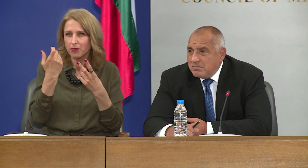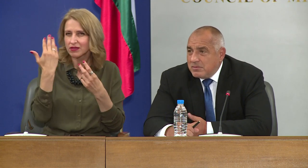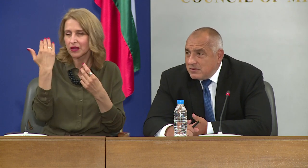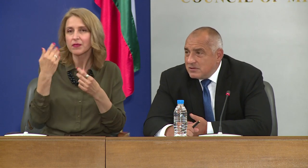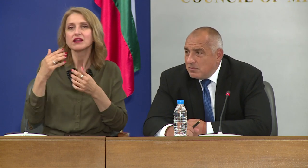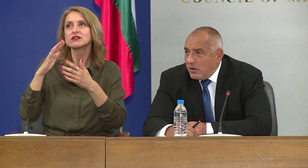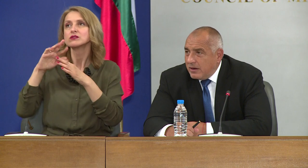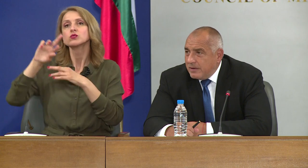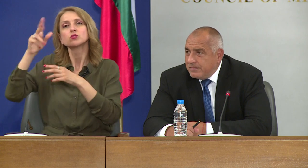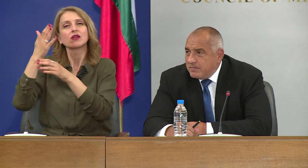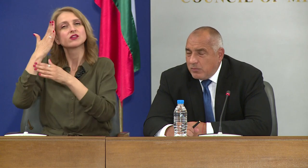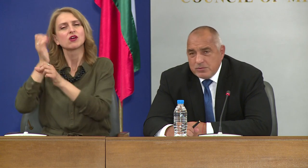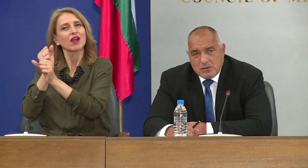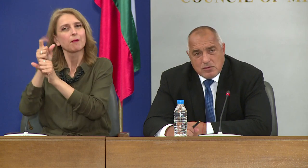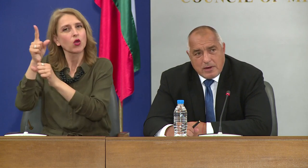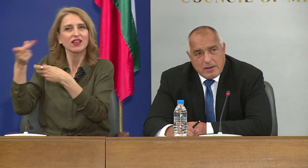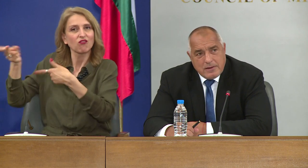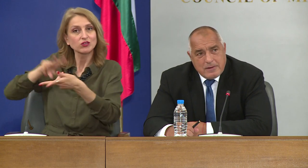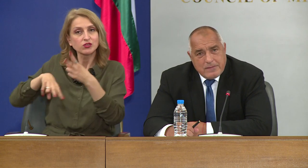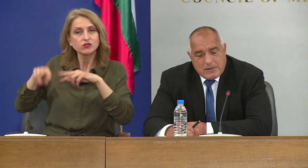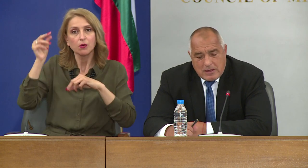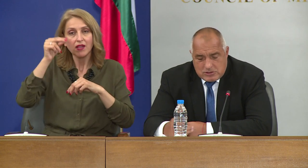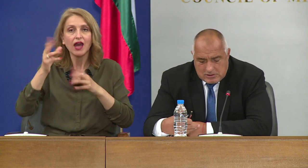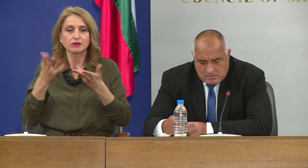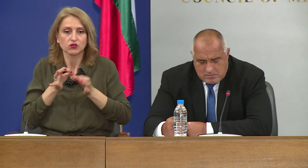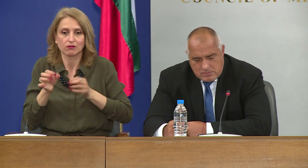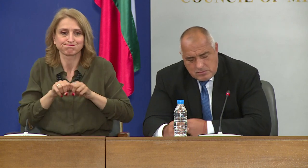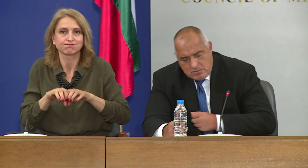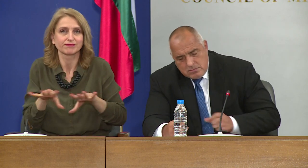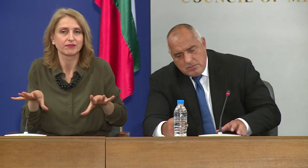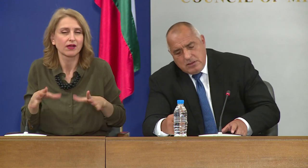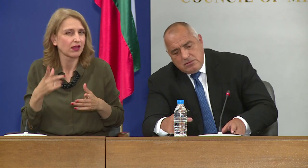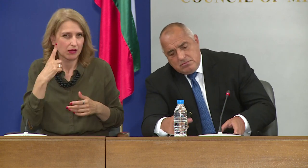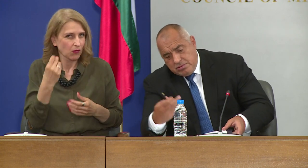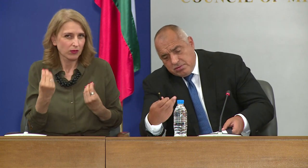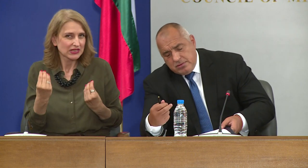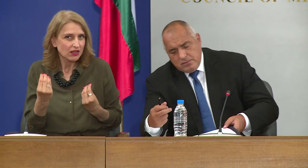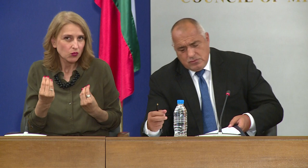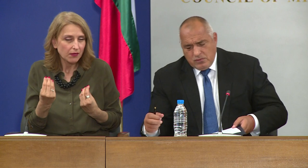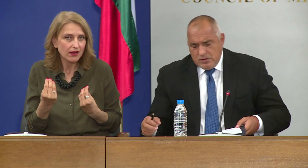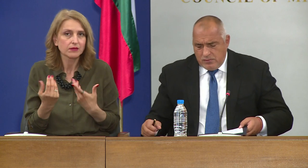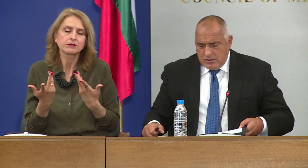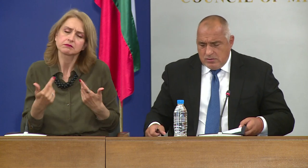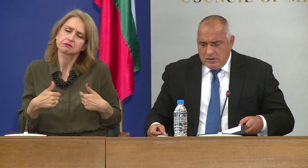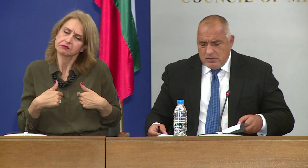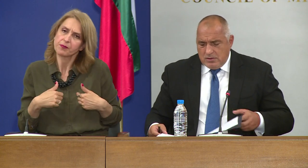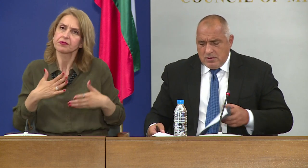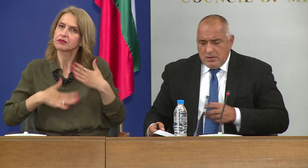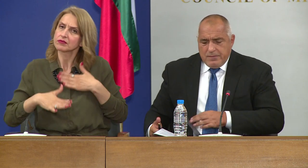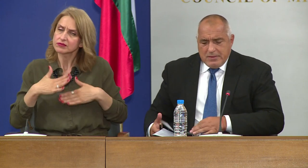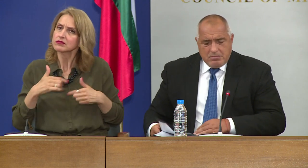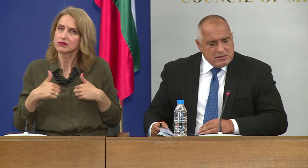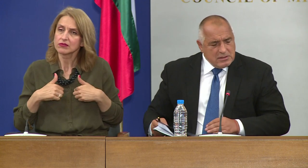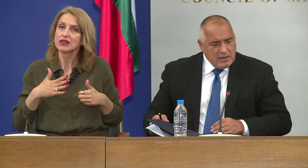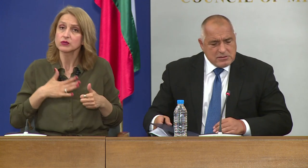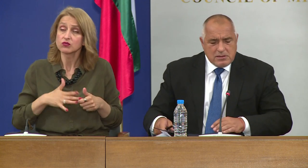явиха първите заболели. Помните го добре. Така, че аз съм удовлетворен от неговата